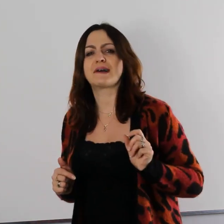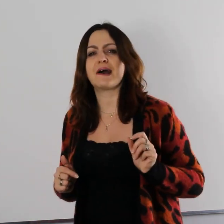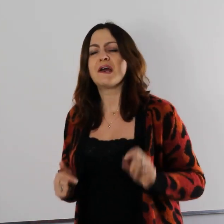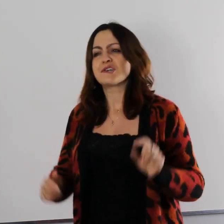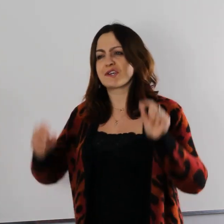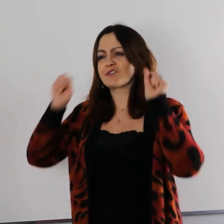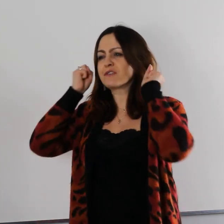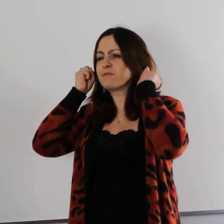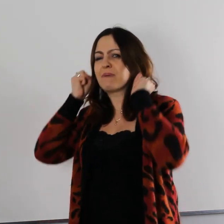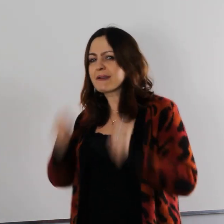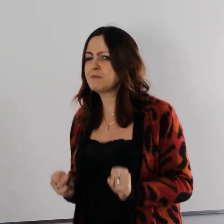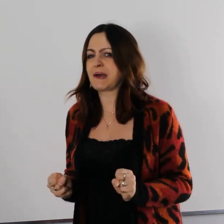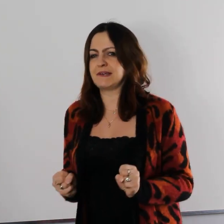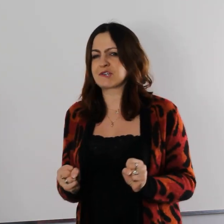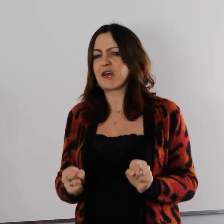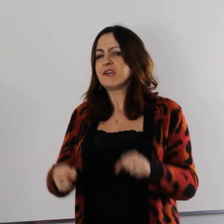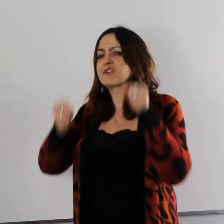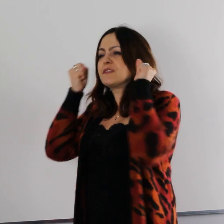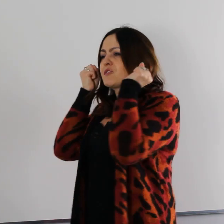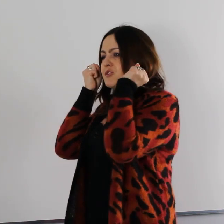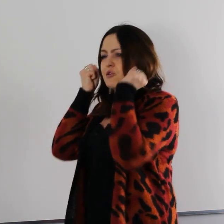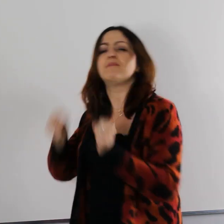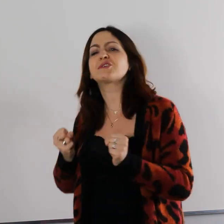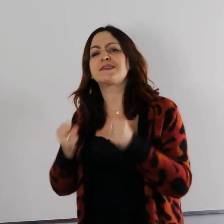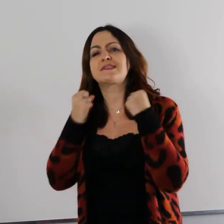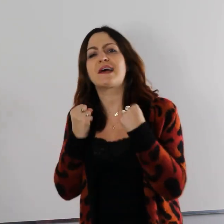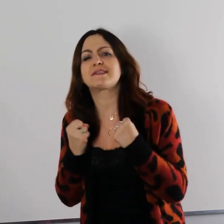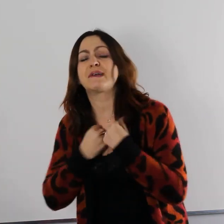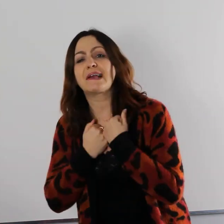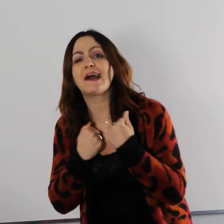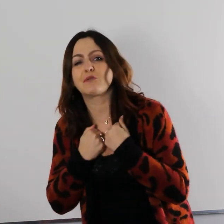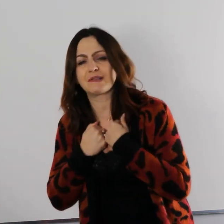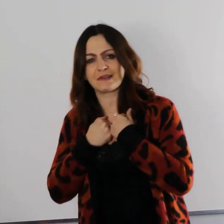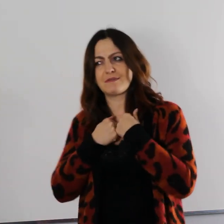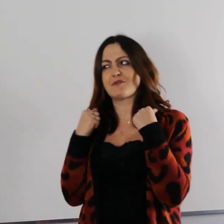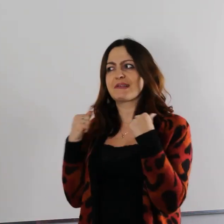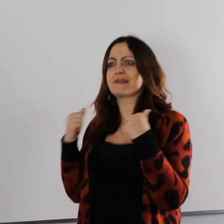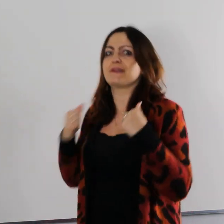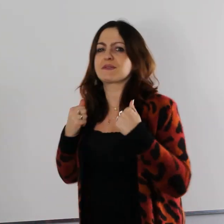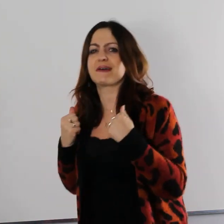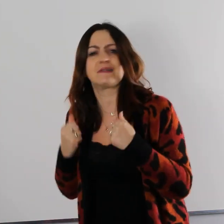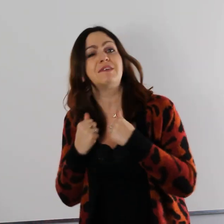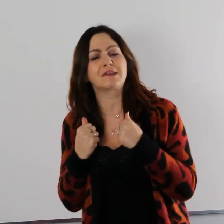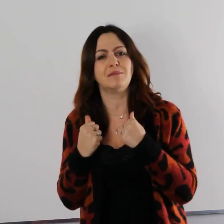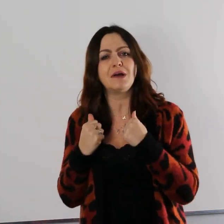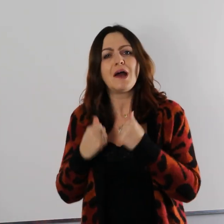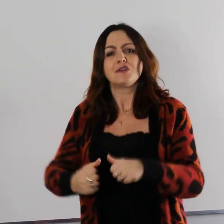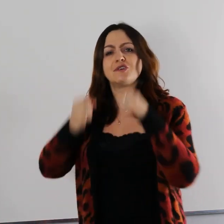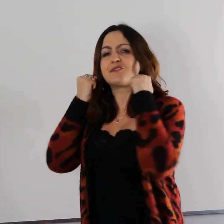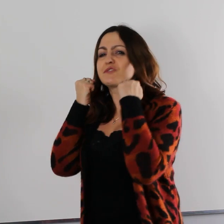taka, że jeżeli coś bardzo pragniesz, jeżeli coś robisz z sercem, tak jak ja robię z sercem, prowadzę ten kanał z sercem wielkim, to jeżeli coś